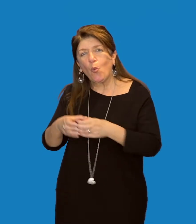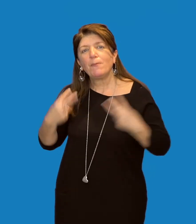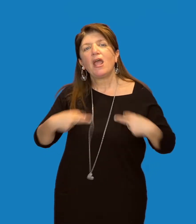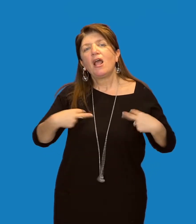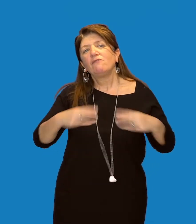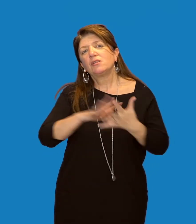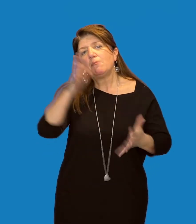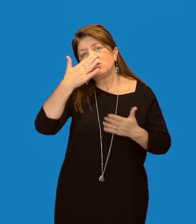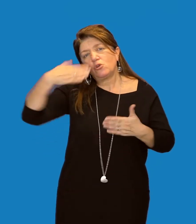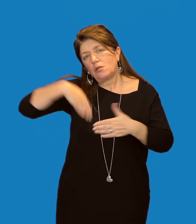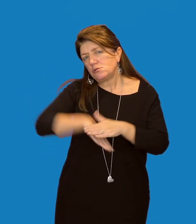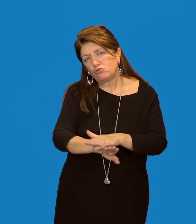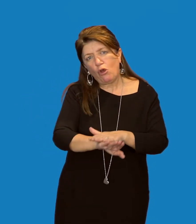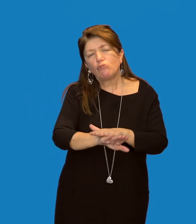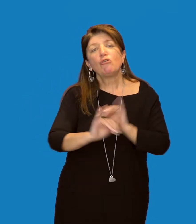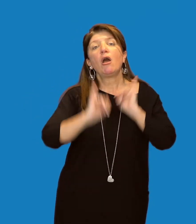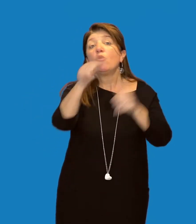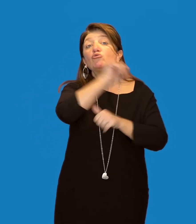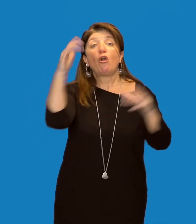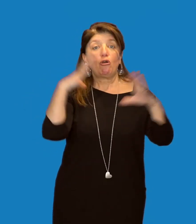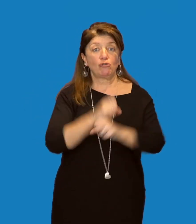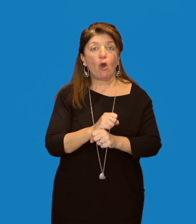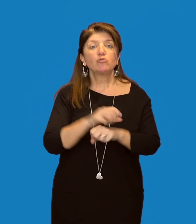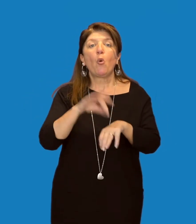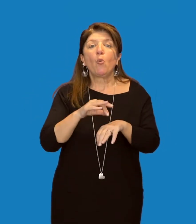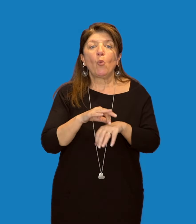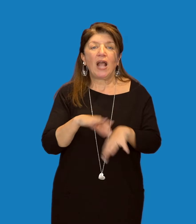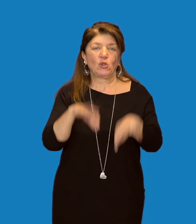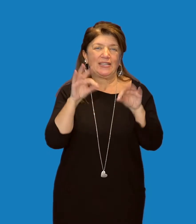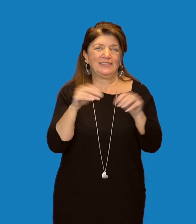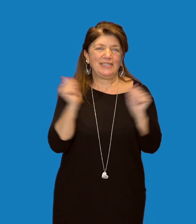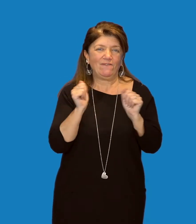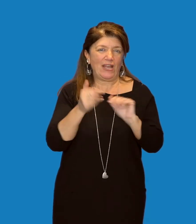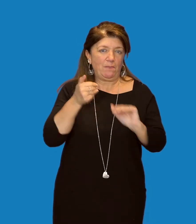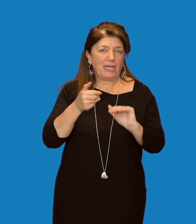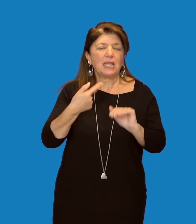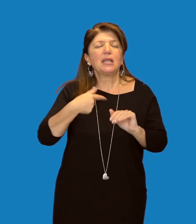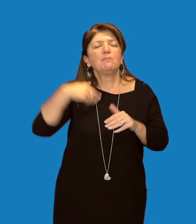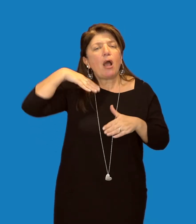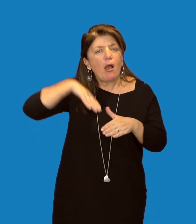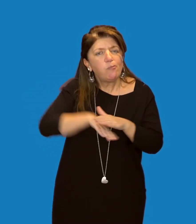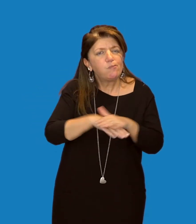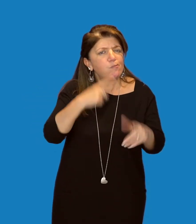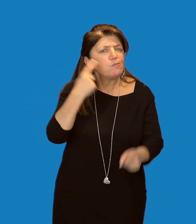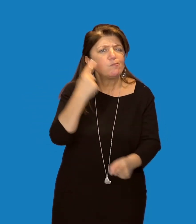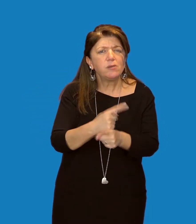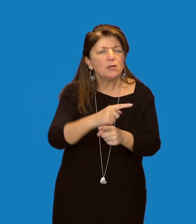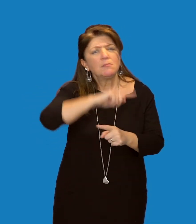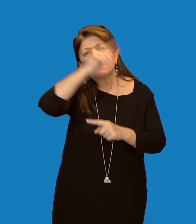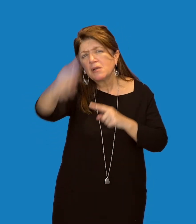esce solo di notte. Alla fine dell'autunno si ritira nella Tana e vi trascorre l'inverno in letargo. Nel